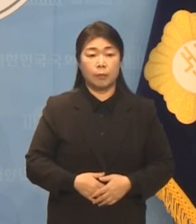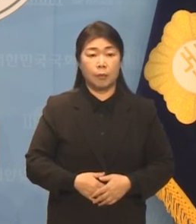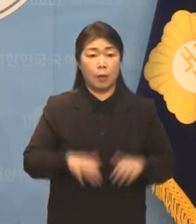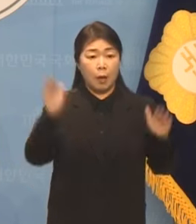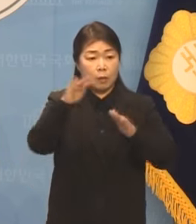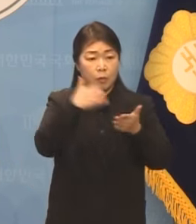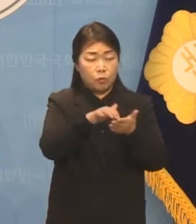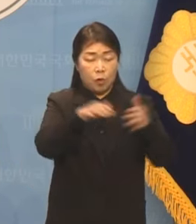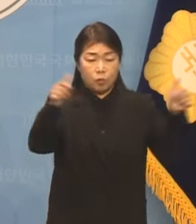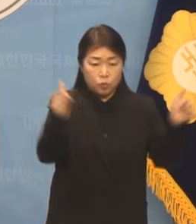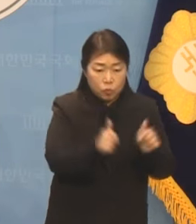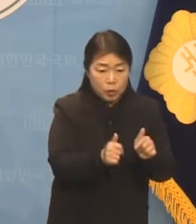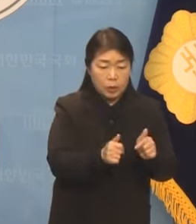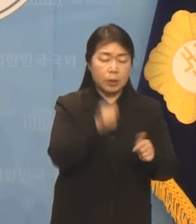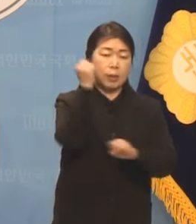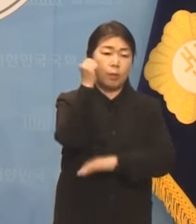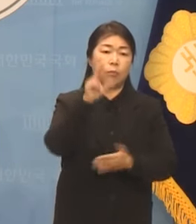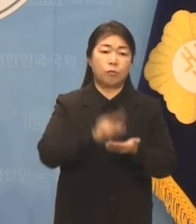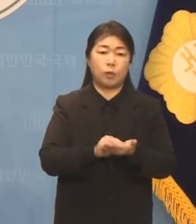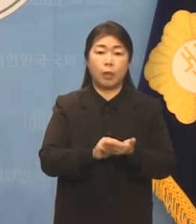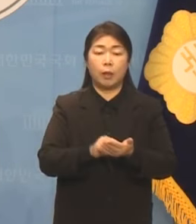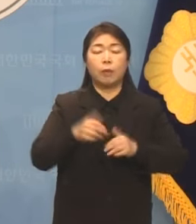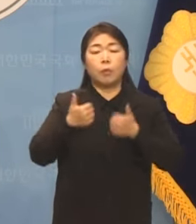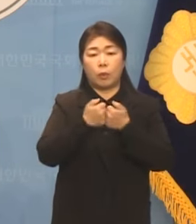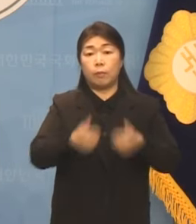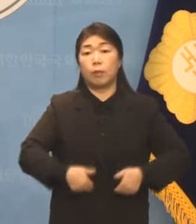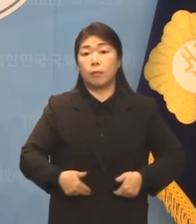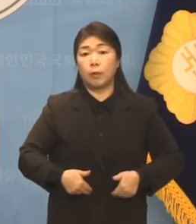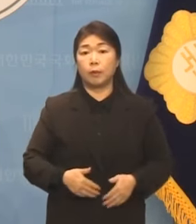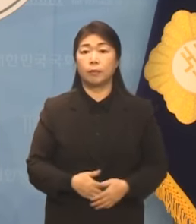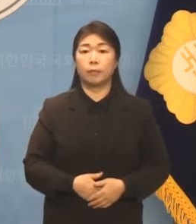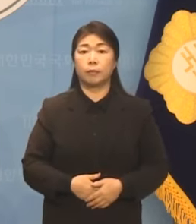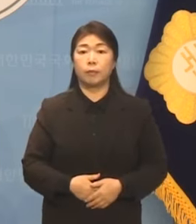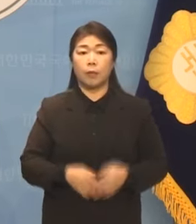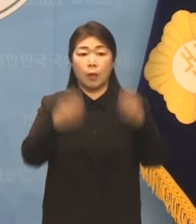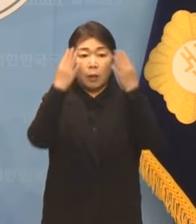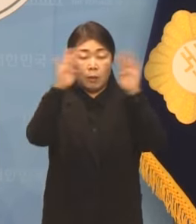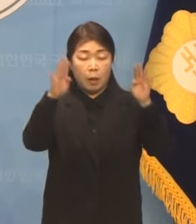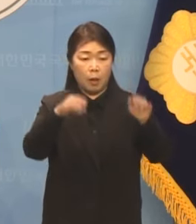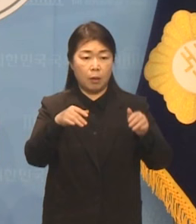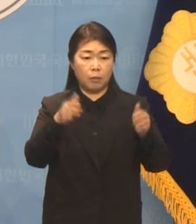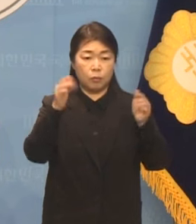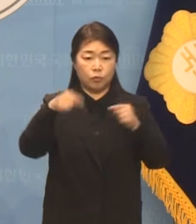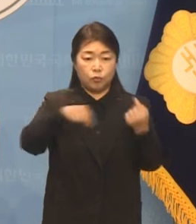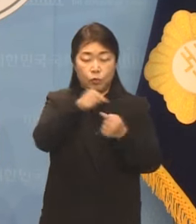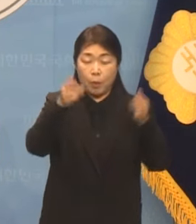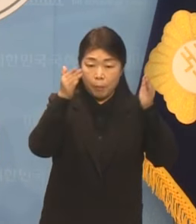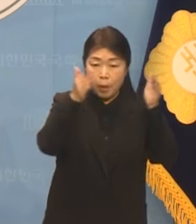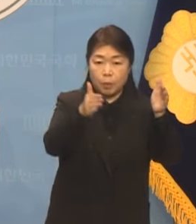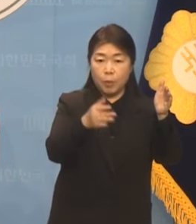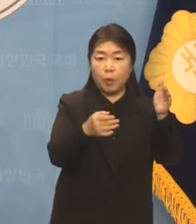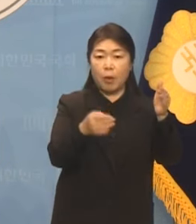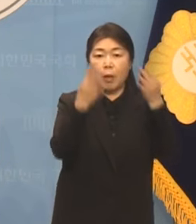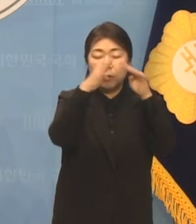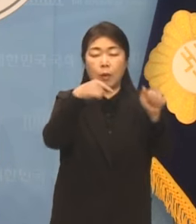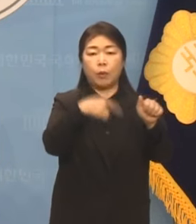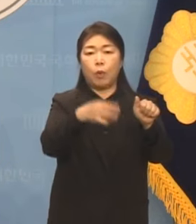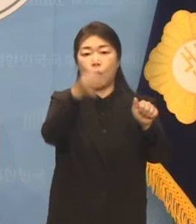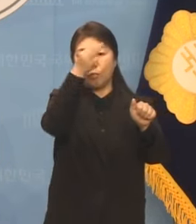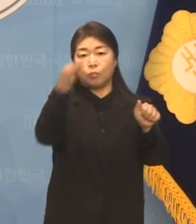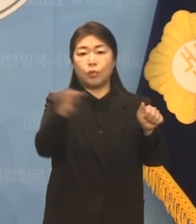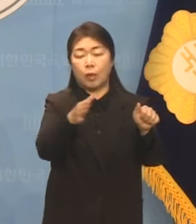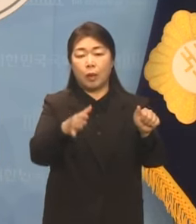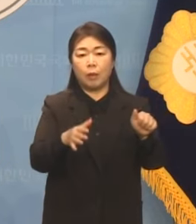방향을 논의해야 합니다. 결국 대학이 가야 할 방향은 대학 무상교육과 사립대의